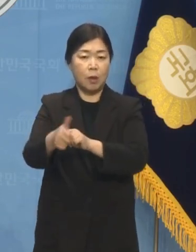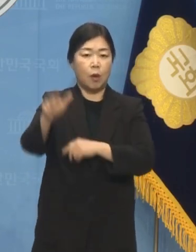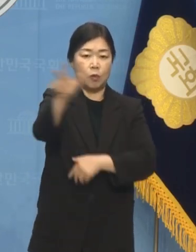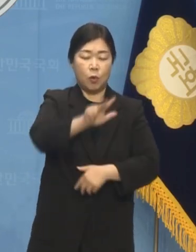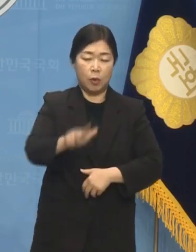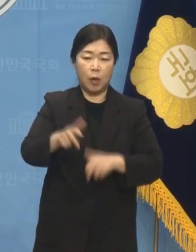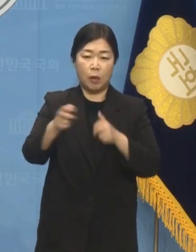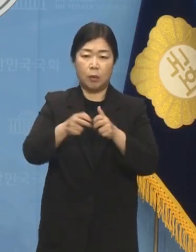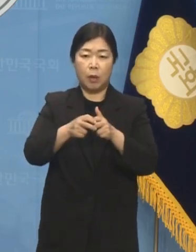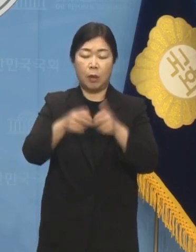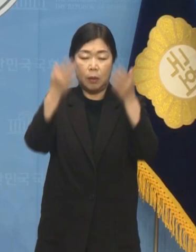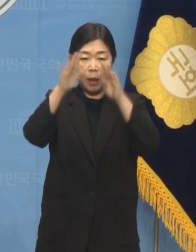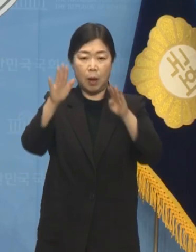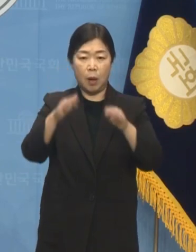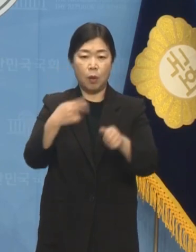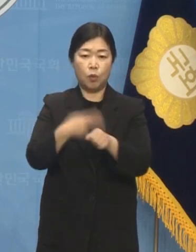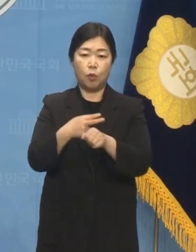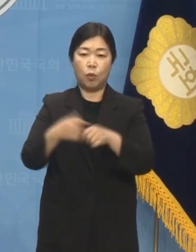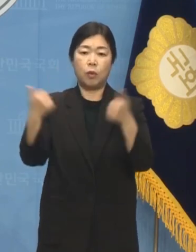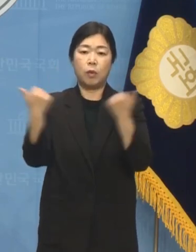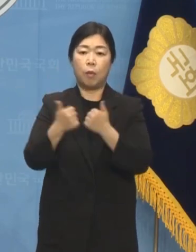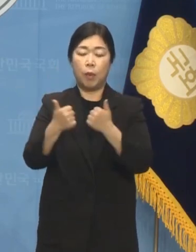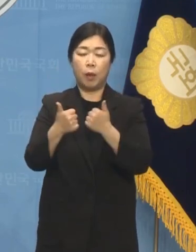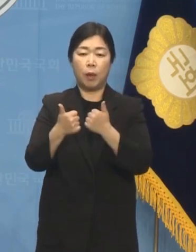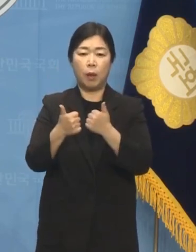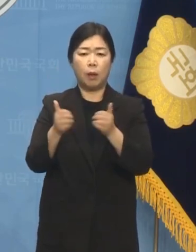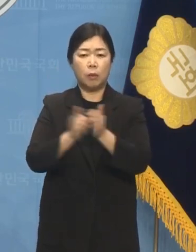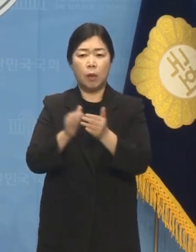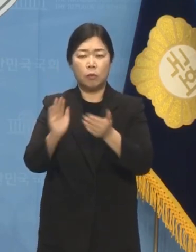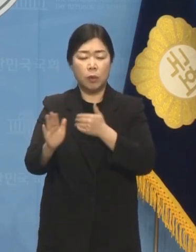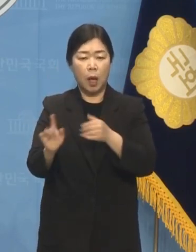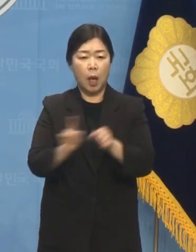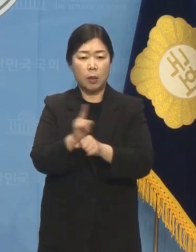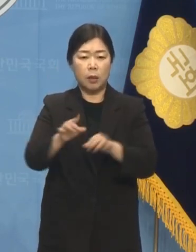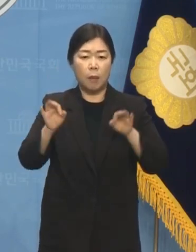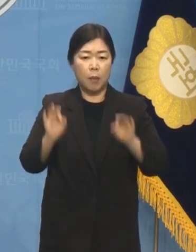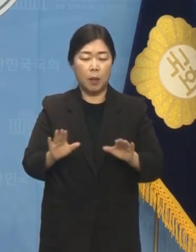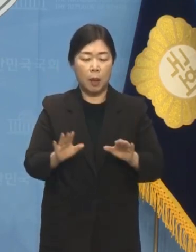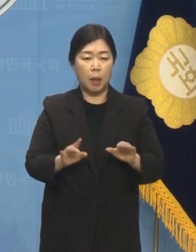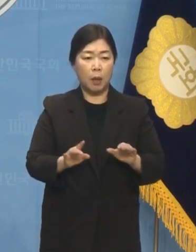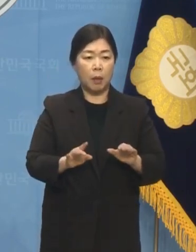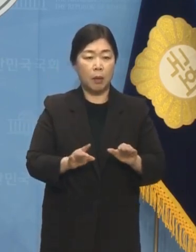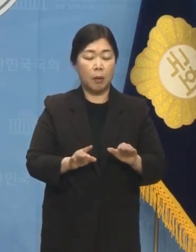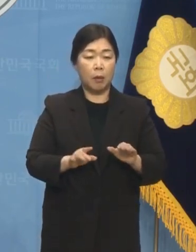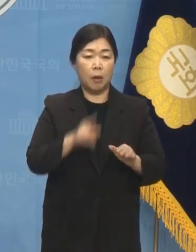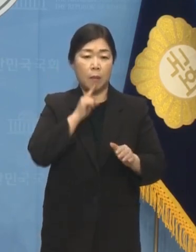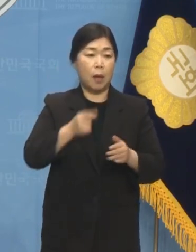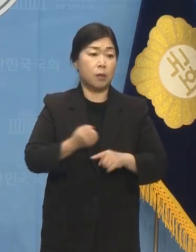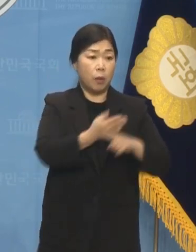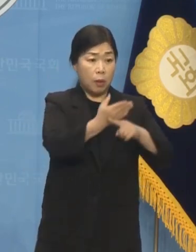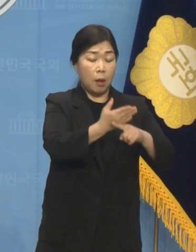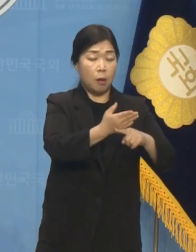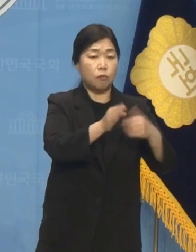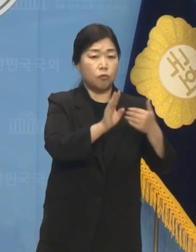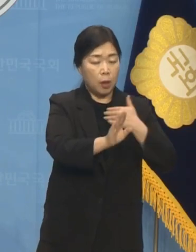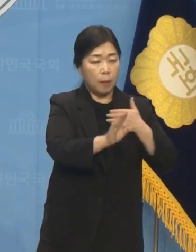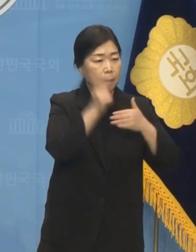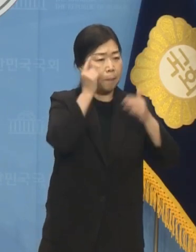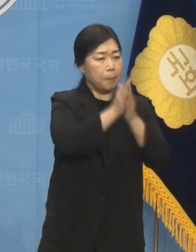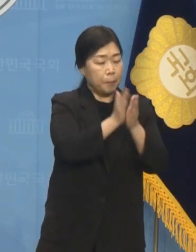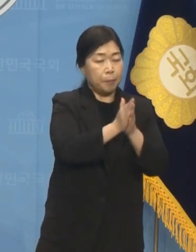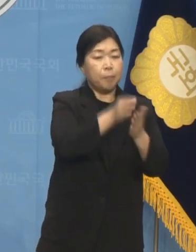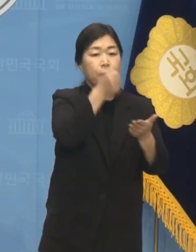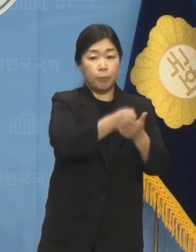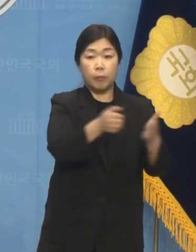교수협의회 간담회를 마치고 한 시간 만에 나온 것이었습니다. 대통령과 한동훈 위원장